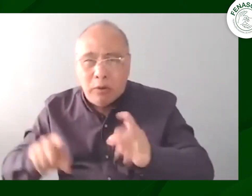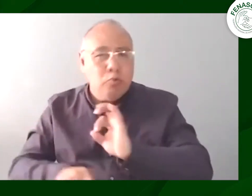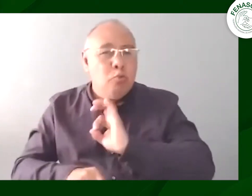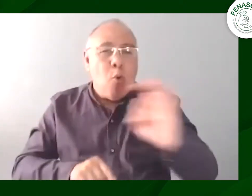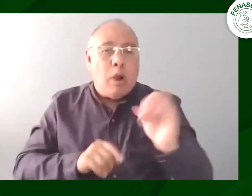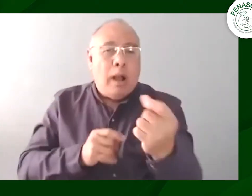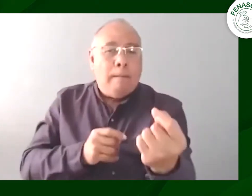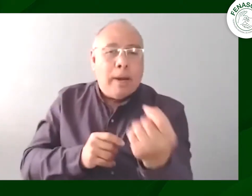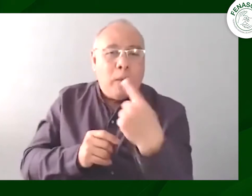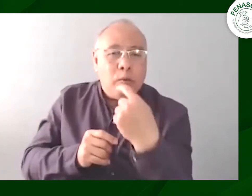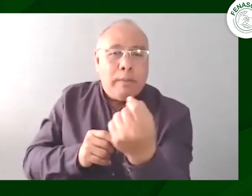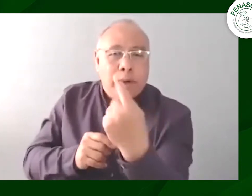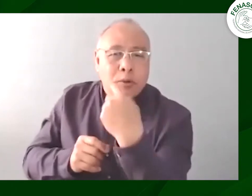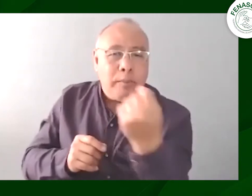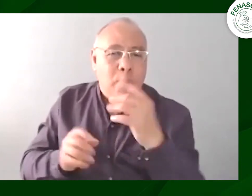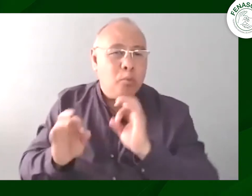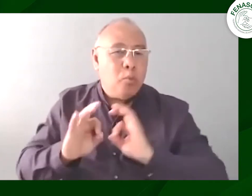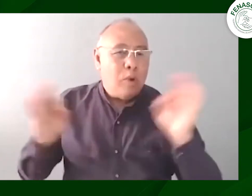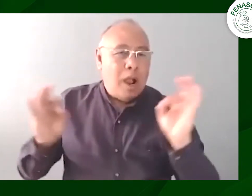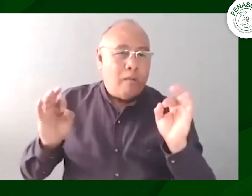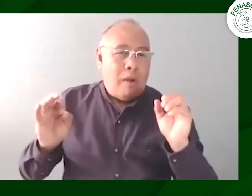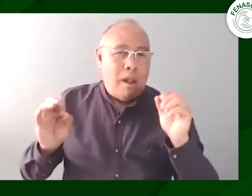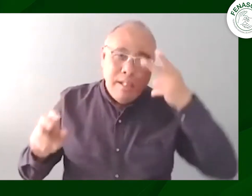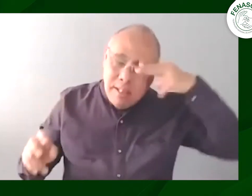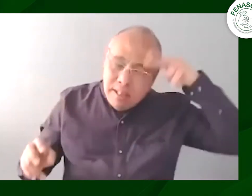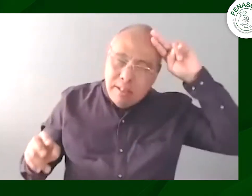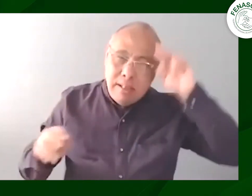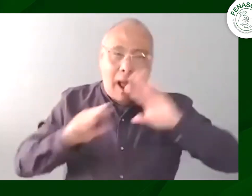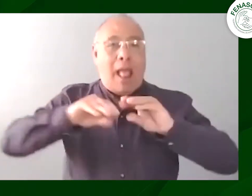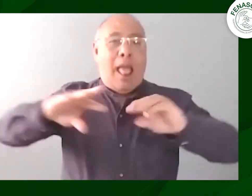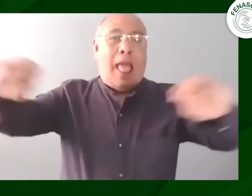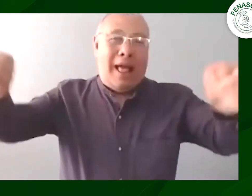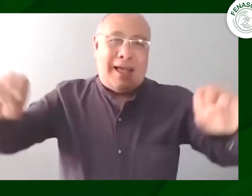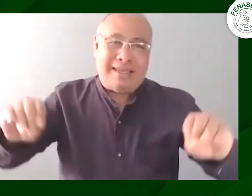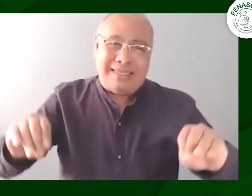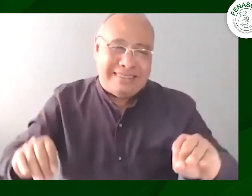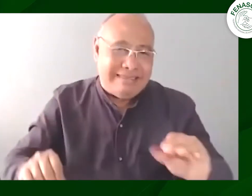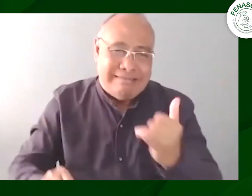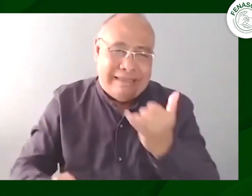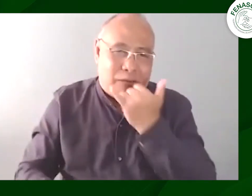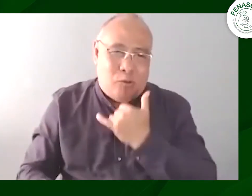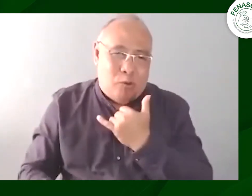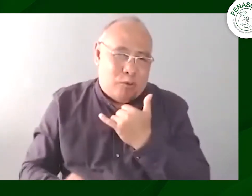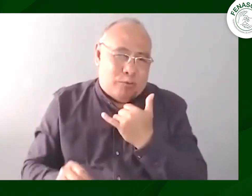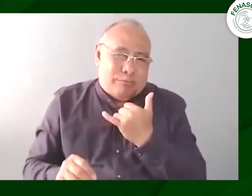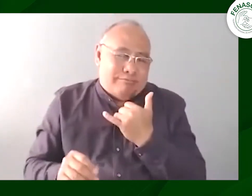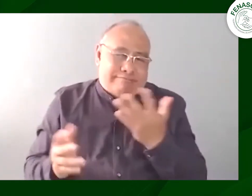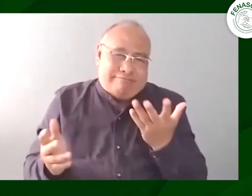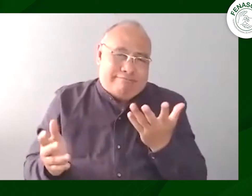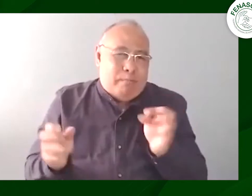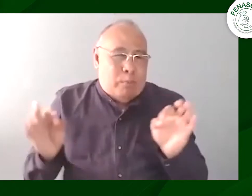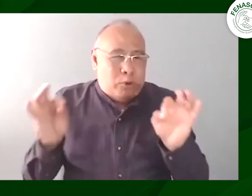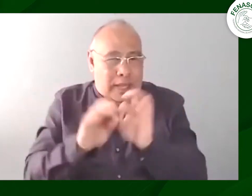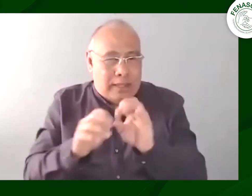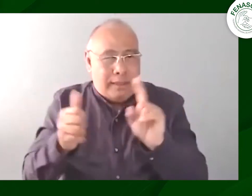qué pasó que se hizo se puede prestar para malas interpretaciones como no se pregunta directamente